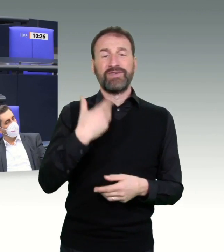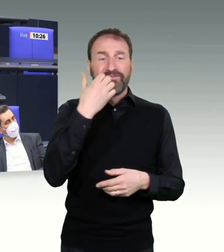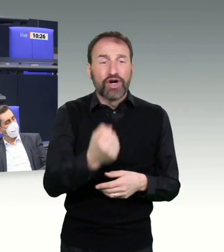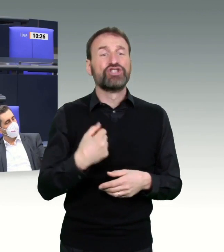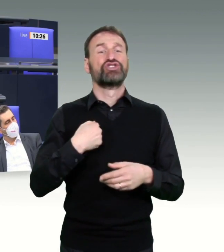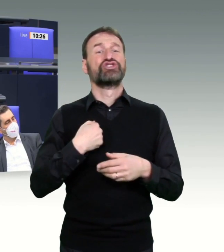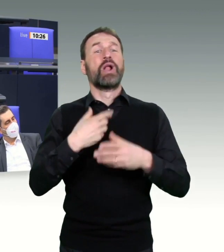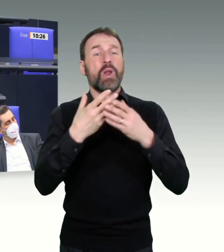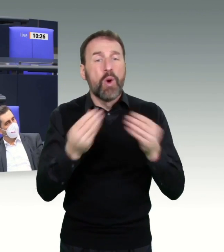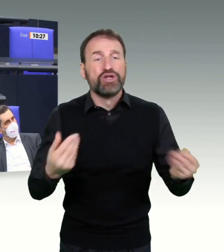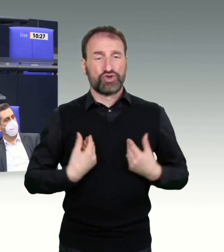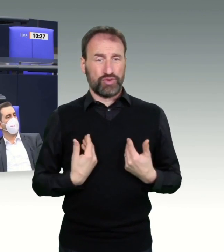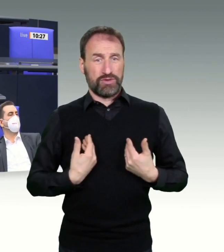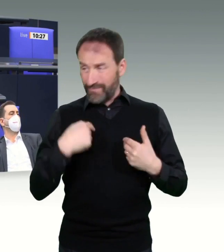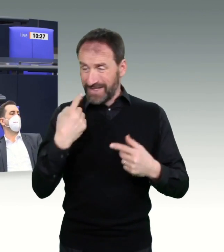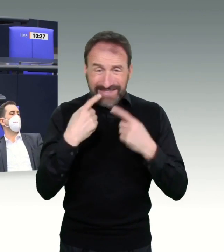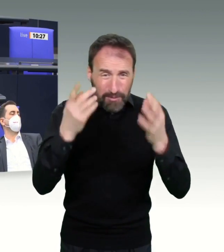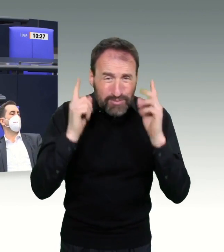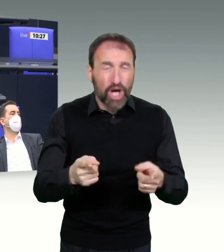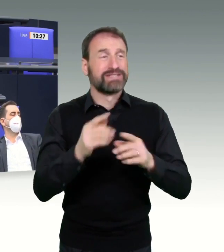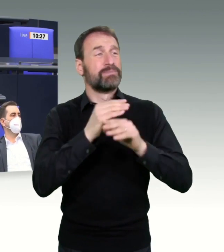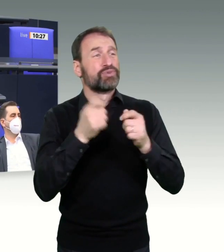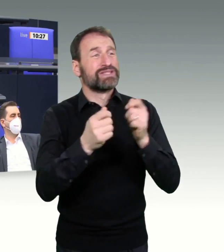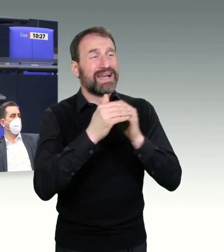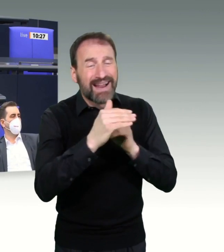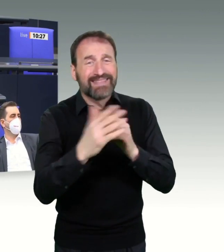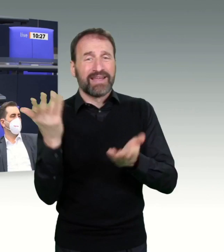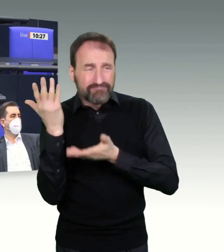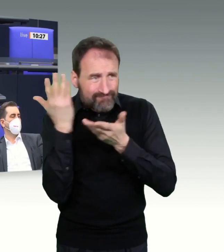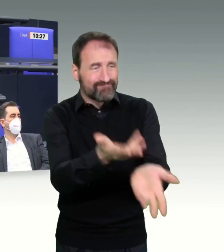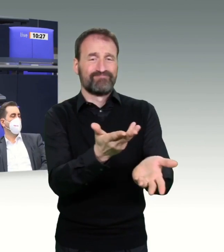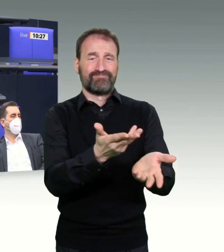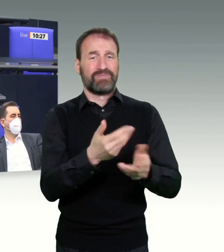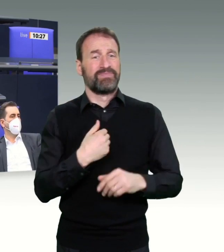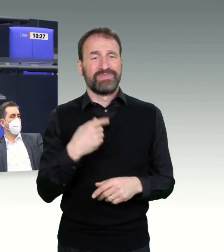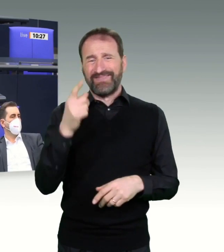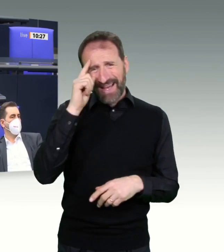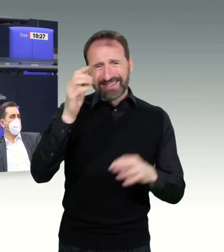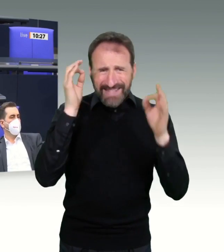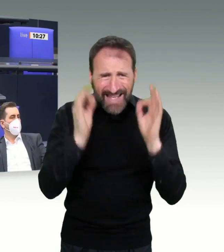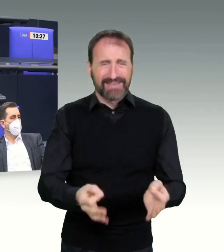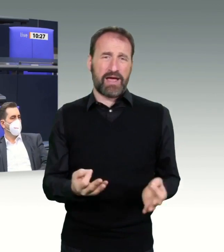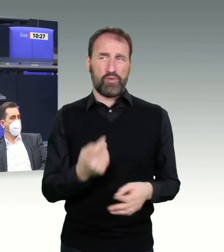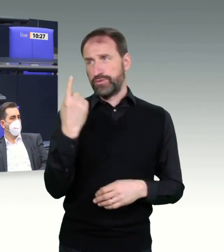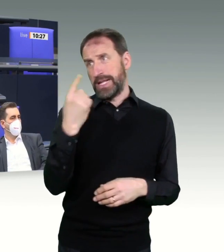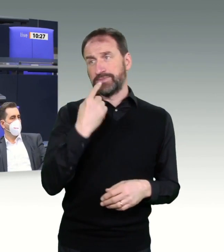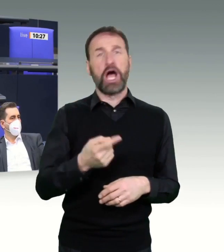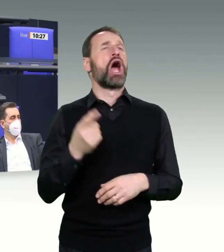genau, wenn Sie jetzt sagen, da läuft etwas schief, ja, dann brauchen wir doch Lösungen. Und dann verweigern Sie sich doch nicht diesen Lösungen.